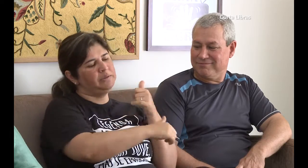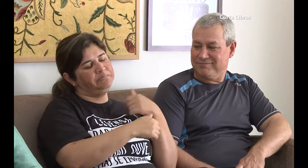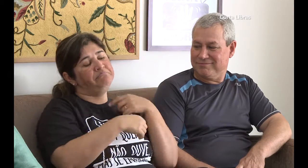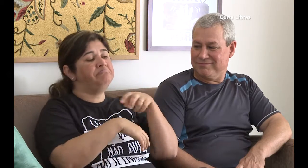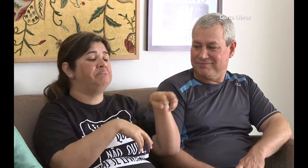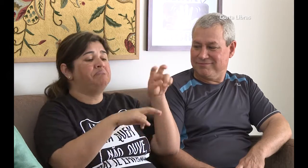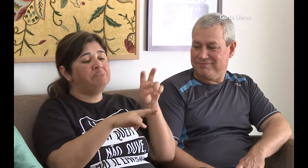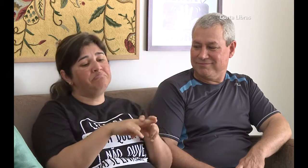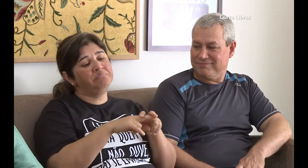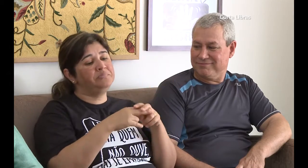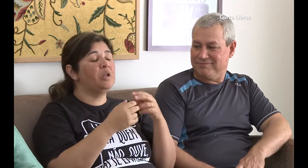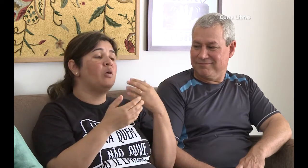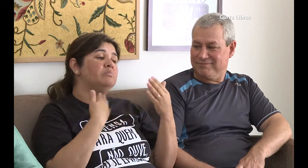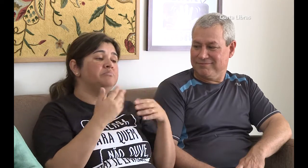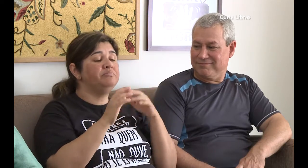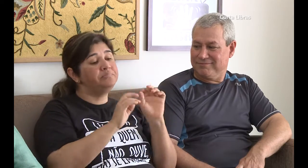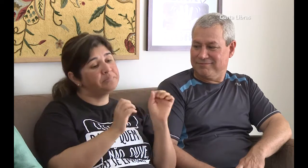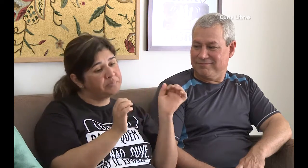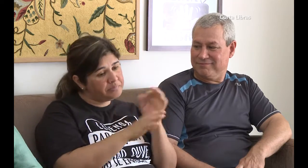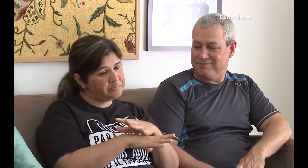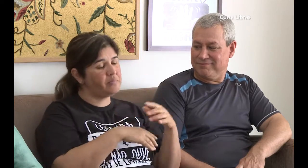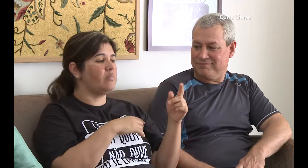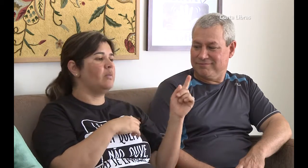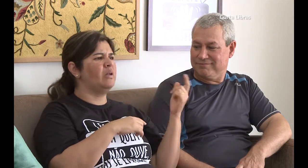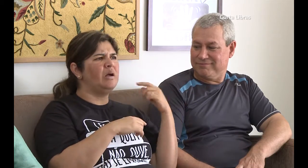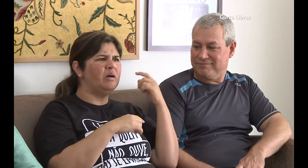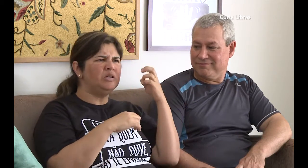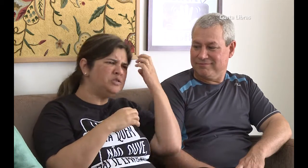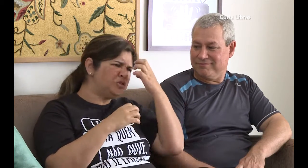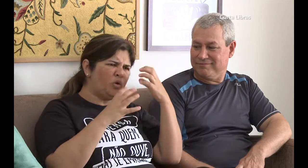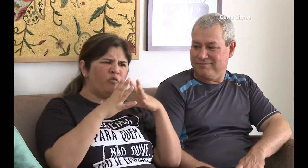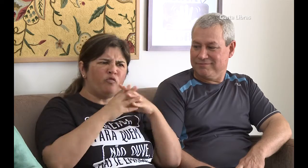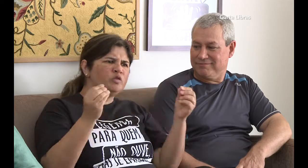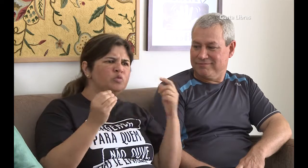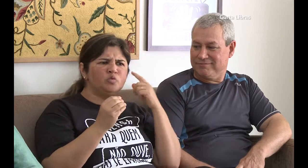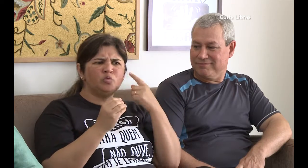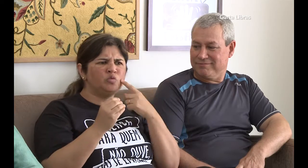Então ele me convidou para ir em um jogo de vôlei que teria no outro dia. E eu aceitei.